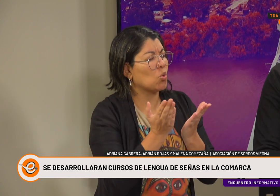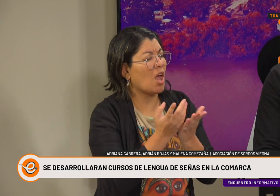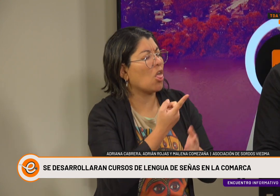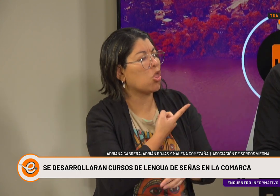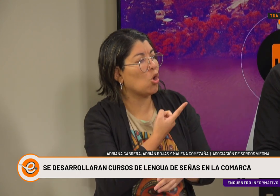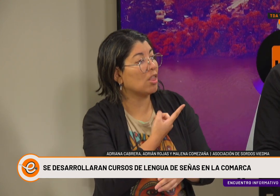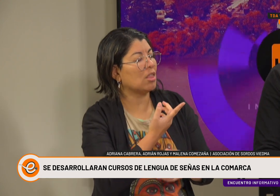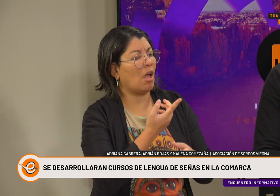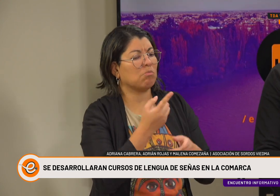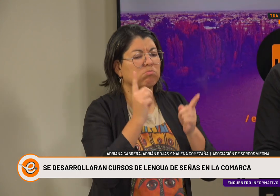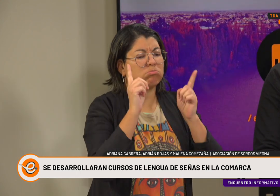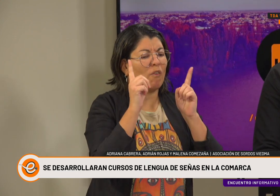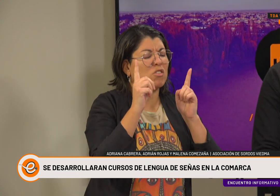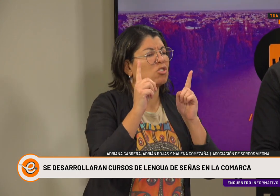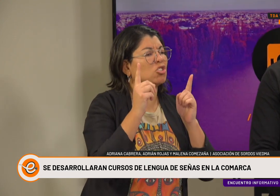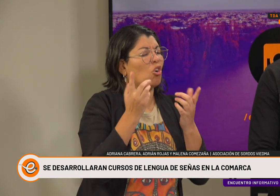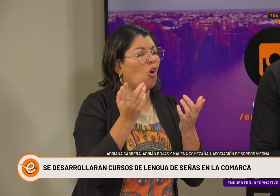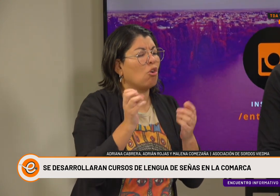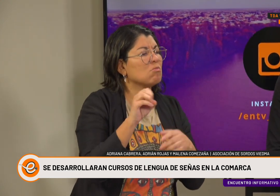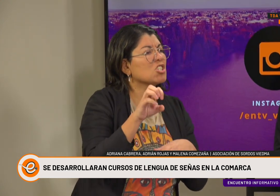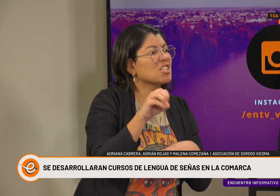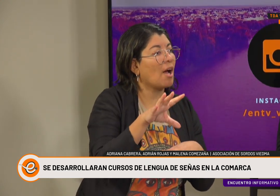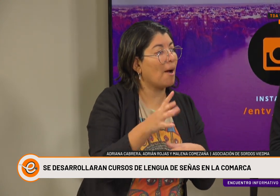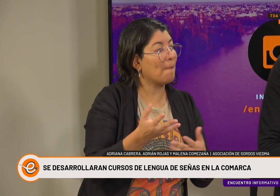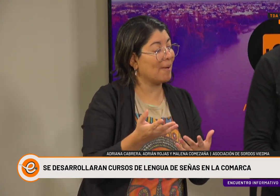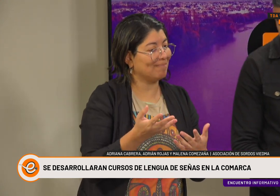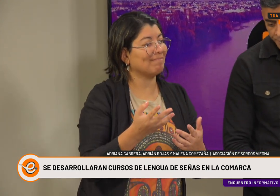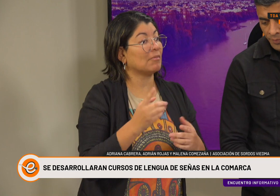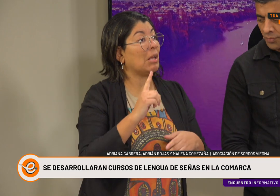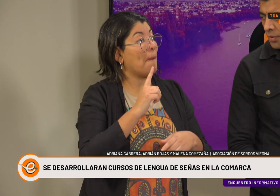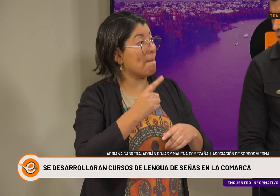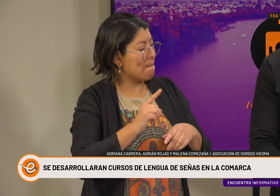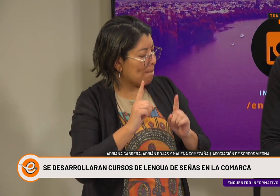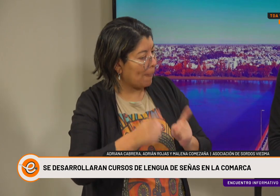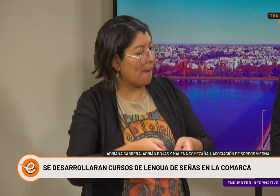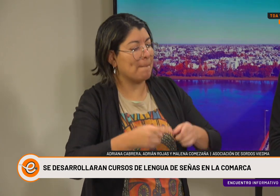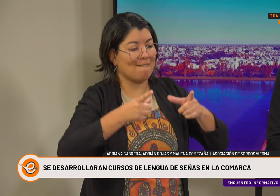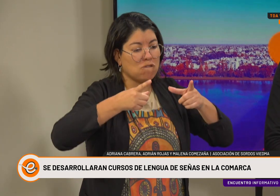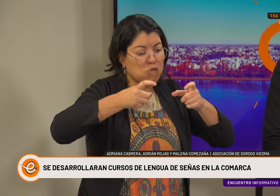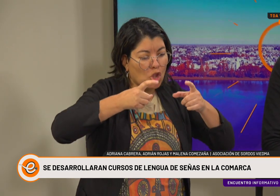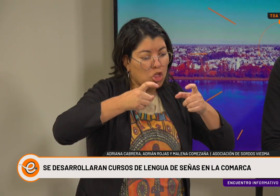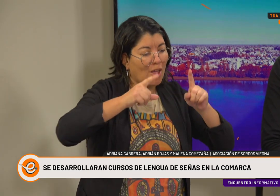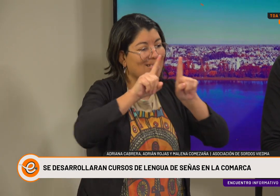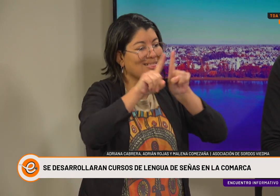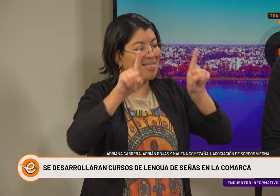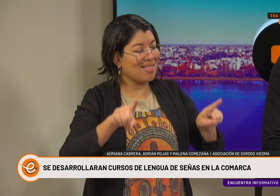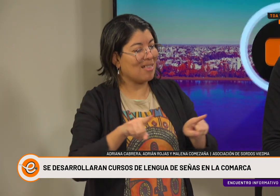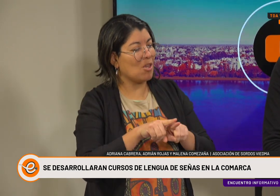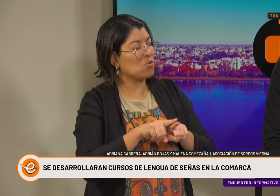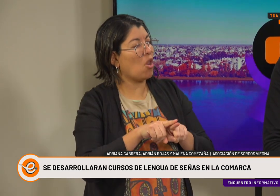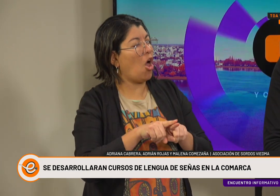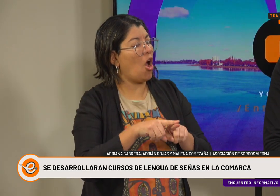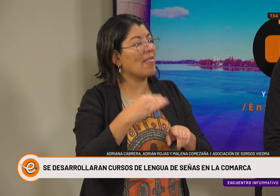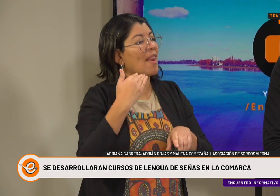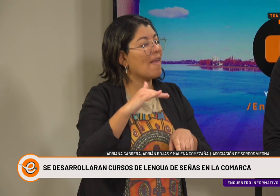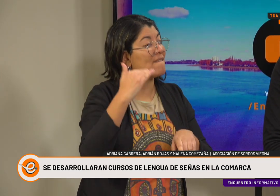también dónde estudiaron, cuál es el nombre del profesor que les enseñó. También fotos